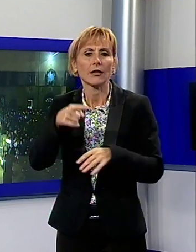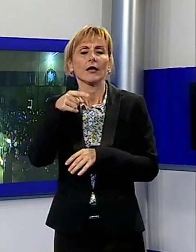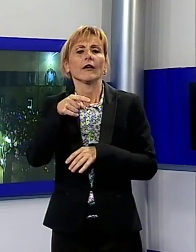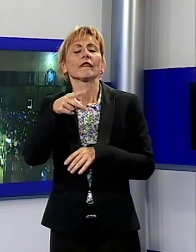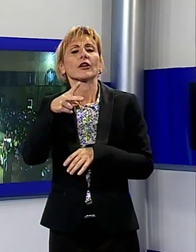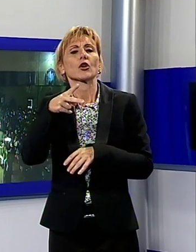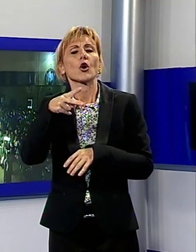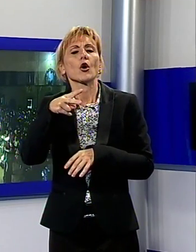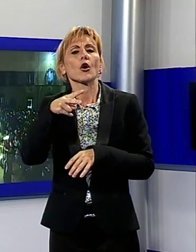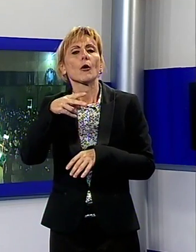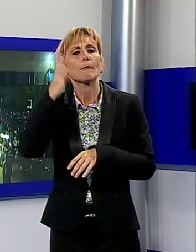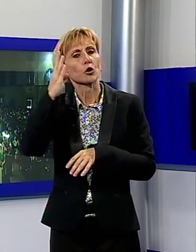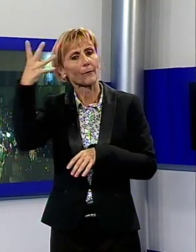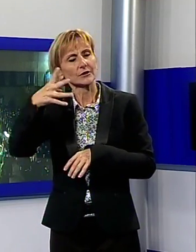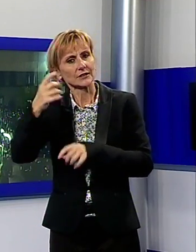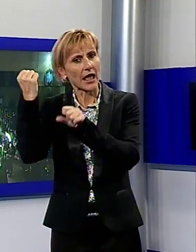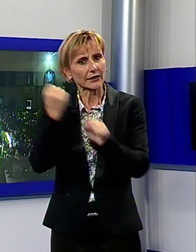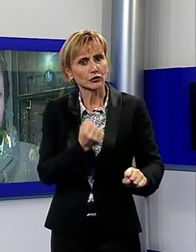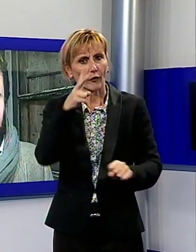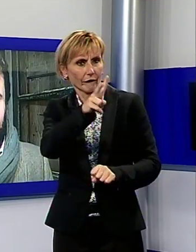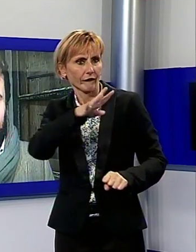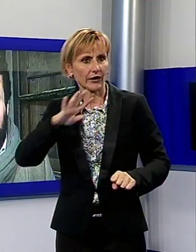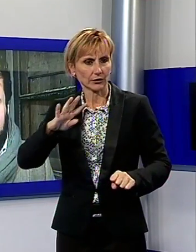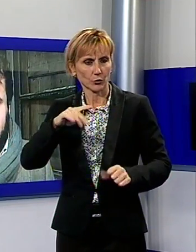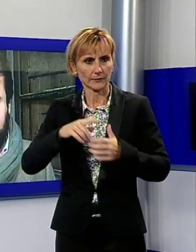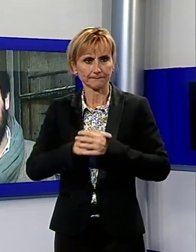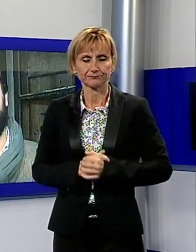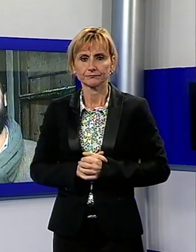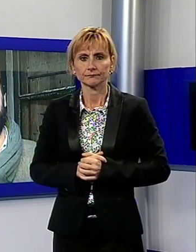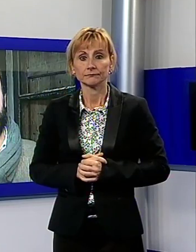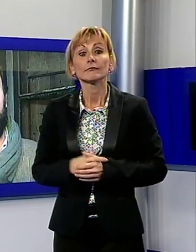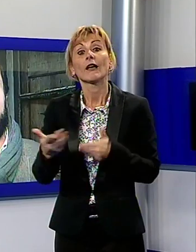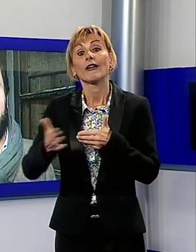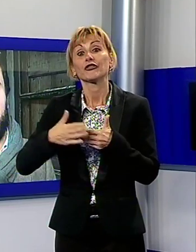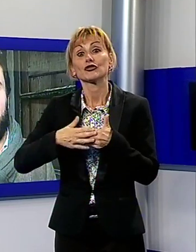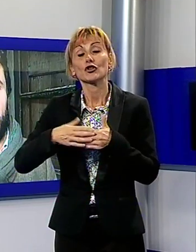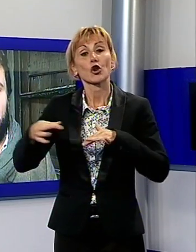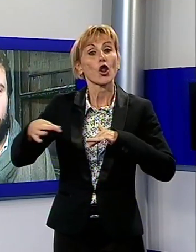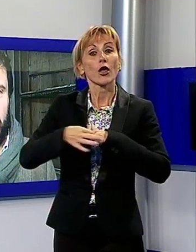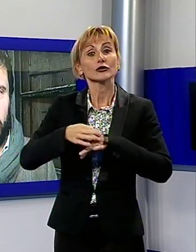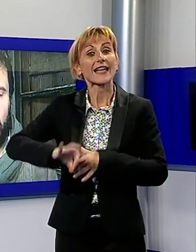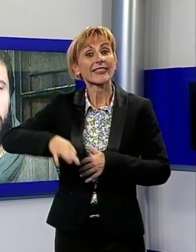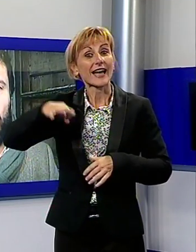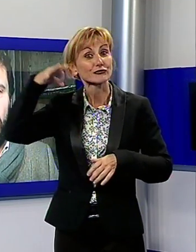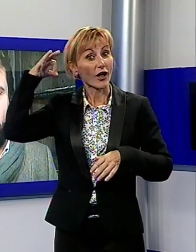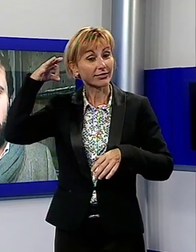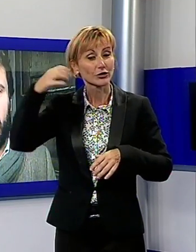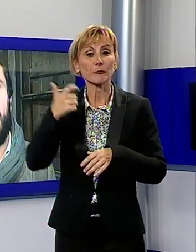24esima edizione. Sì, siamo vicini alle nozze d'argento, se così si può dire. Un Halloween Celebration più vivo che mai,